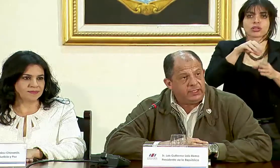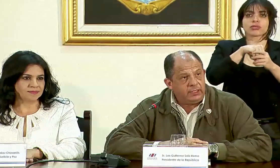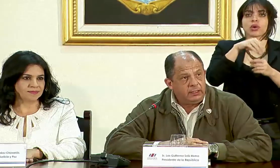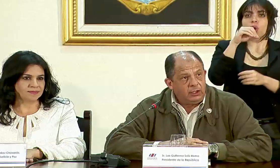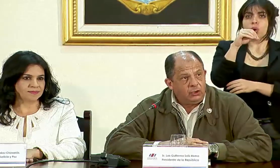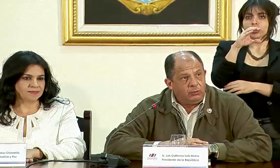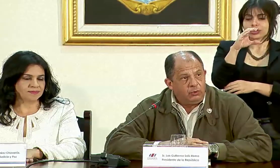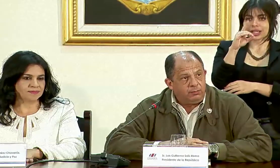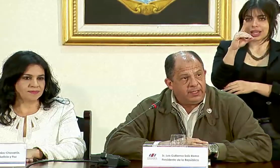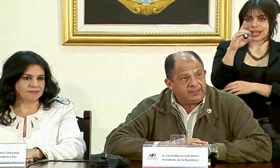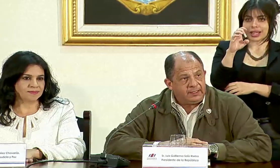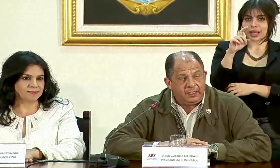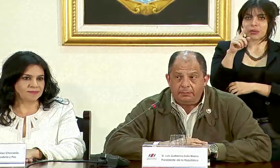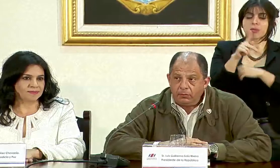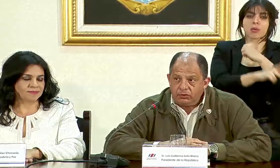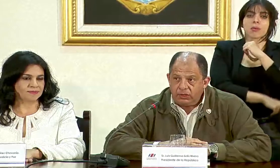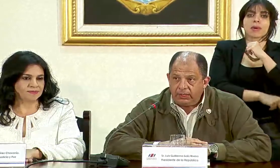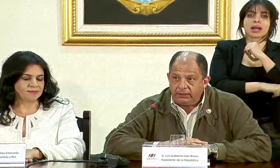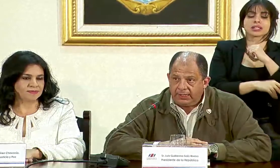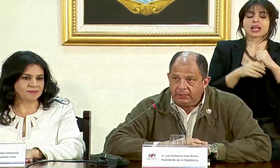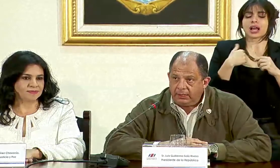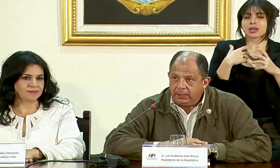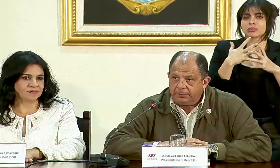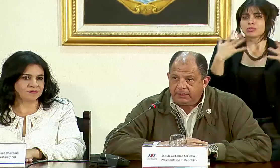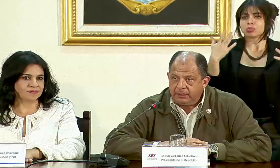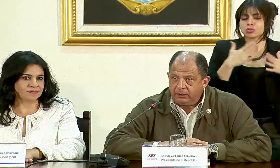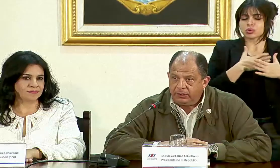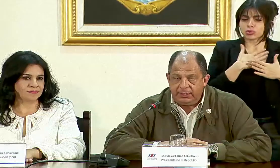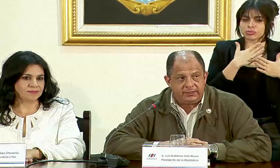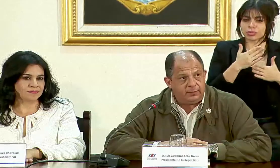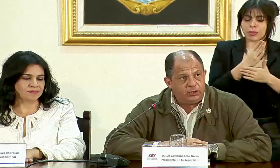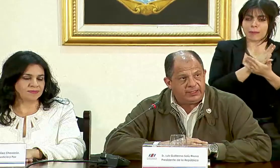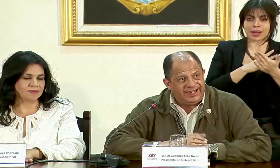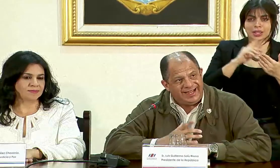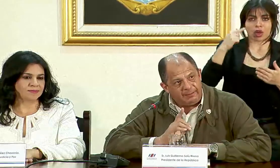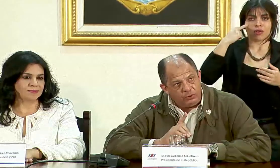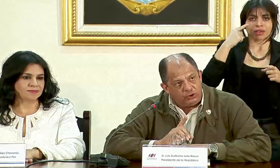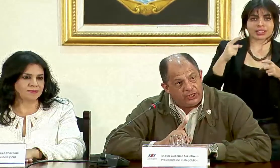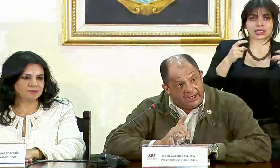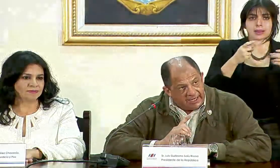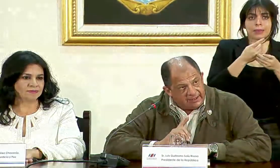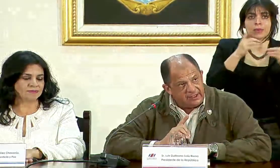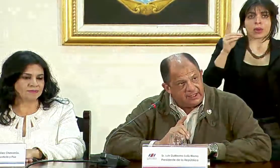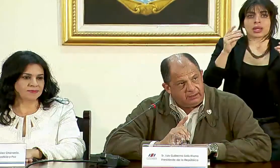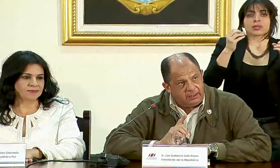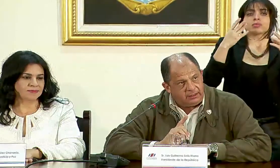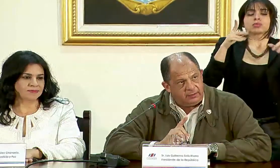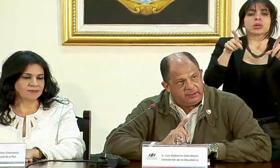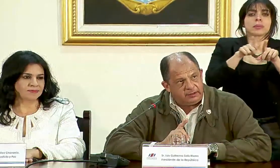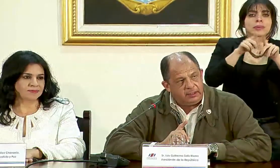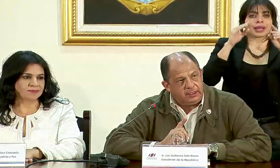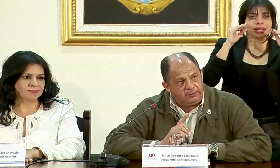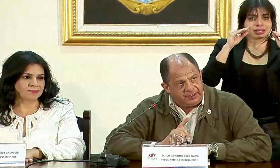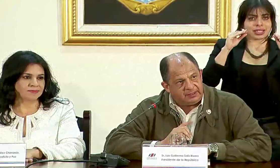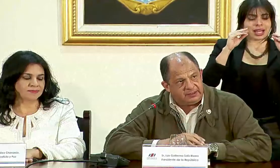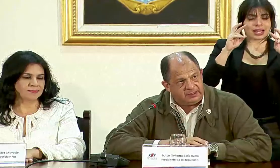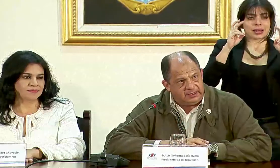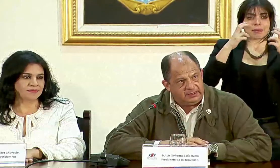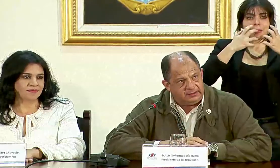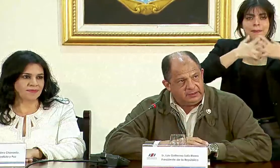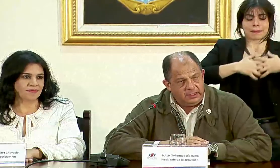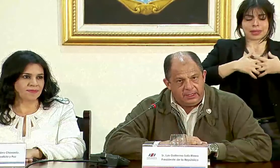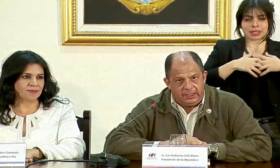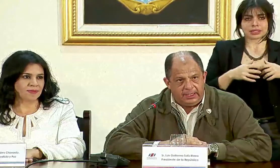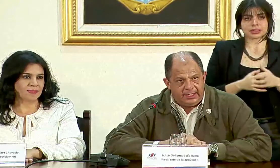a la OCDE como un país que tiene mucho que estar en la parte de gobernanza democrática y mucho que enseñar en temas de empresas